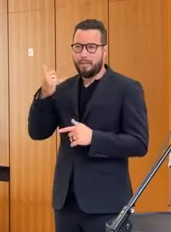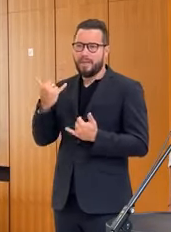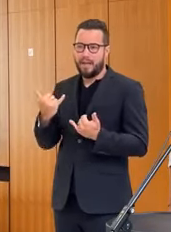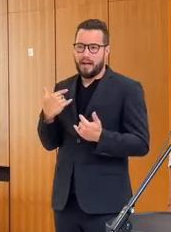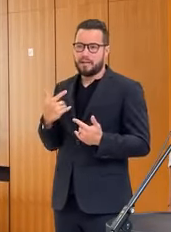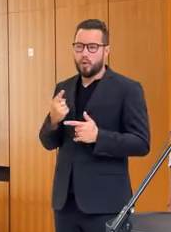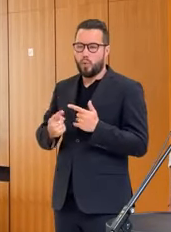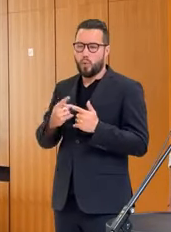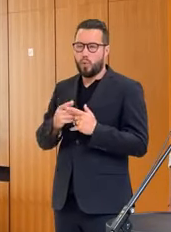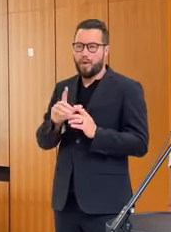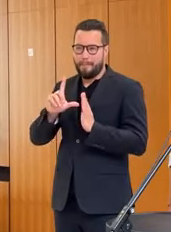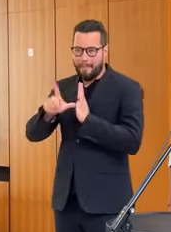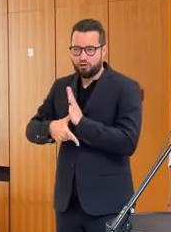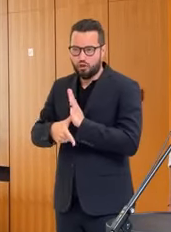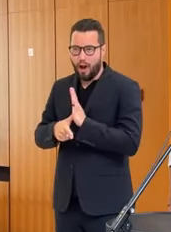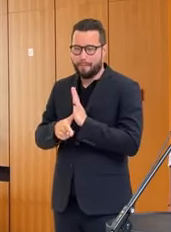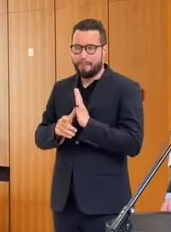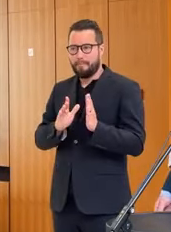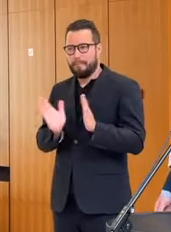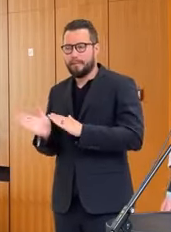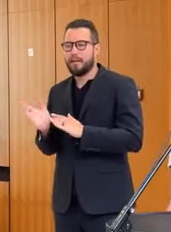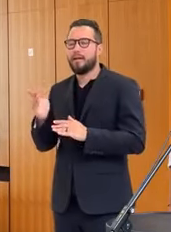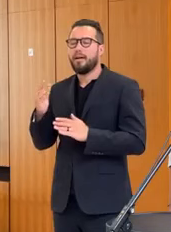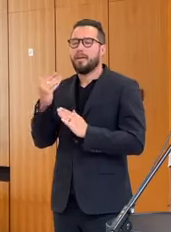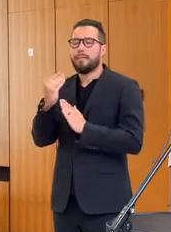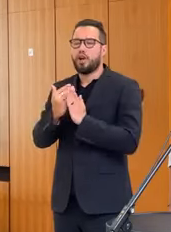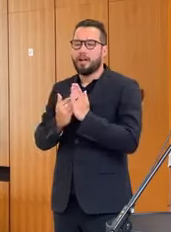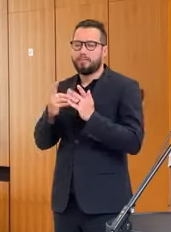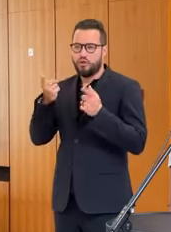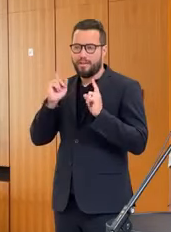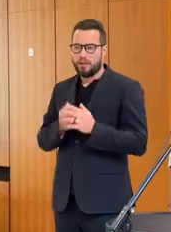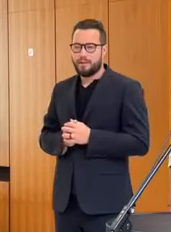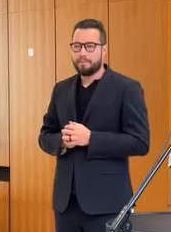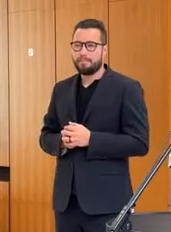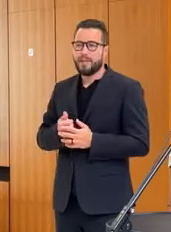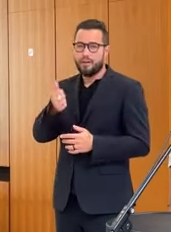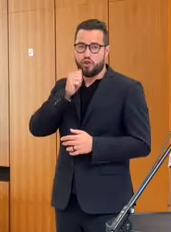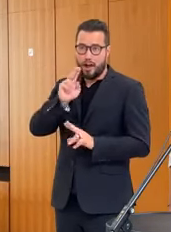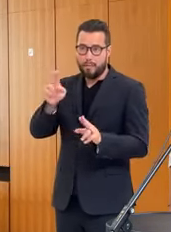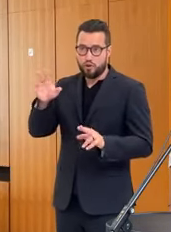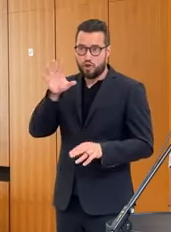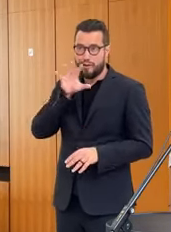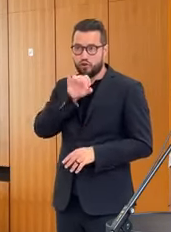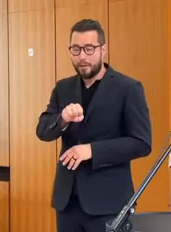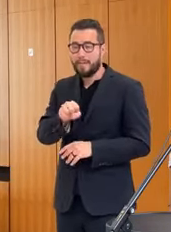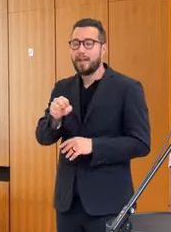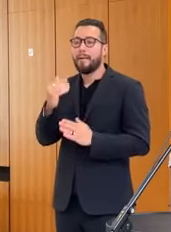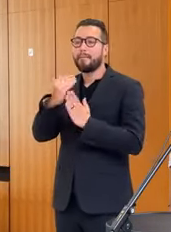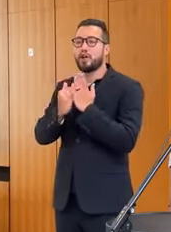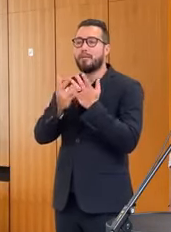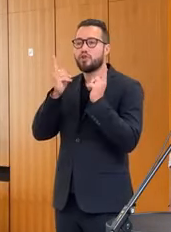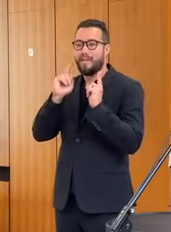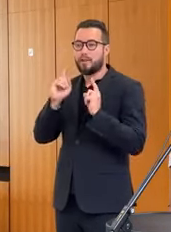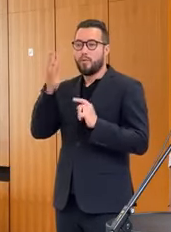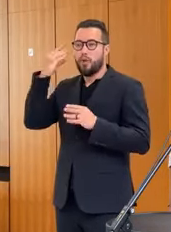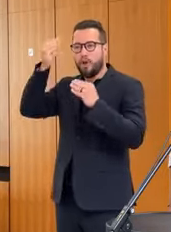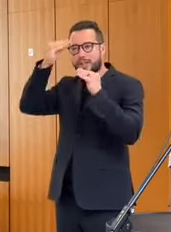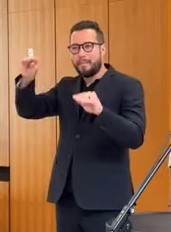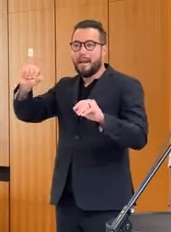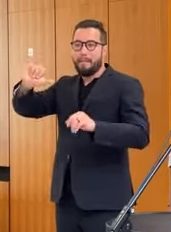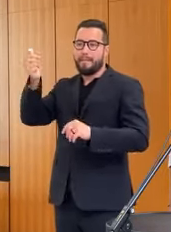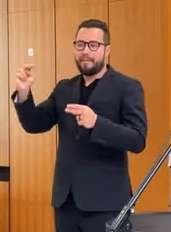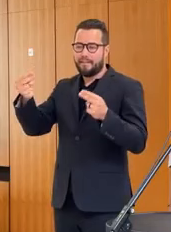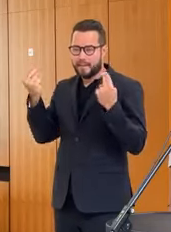vyhlasovania nových víziev z programu Slovensko. Včera myslím, že ste zachytili, že sme vyhlasili prvú výzvu z programu Slovensko a toto je vlastne